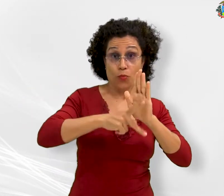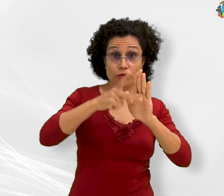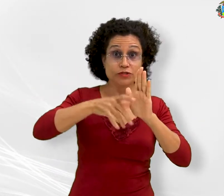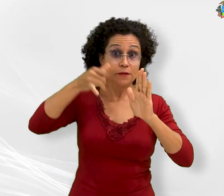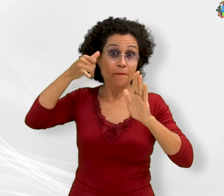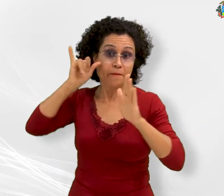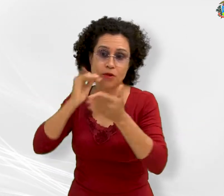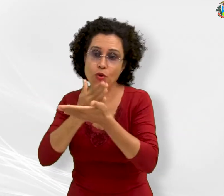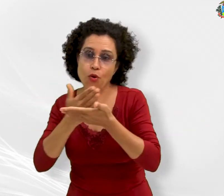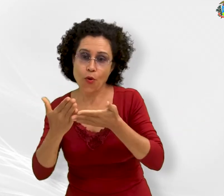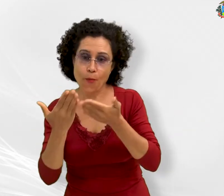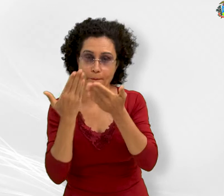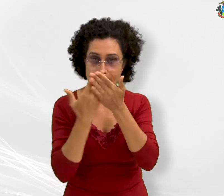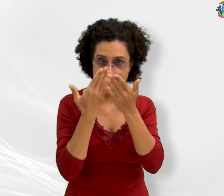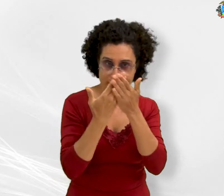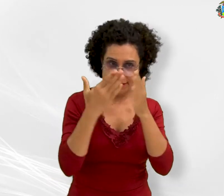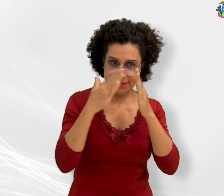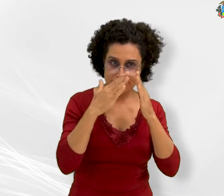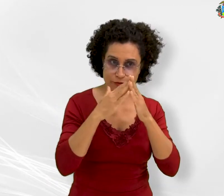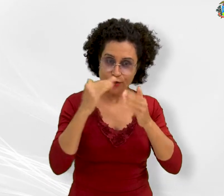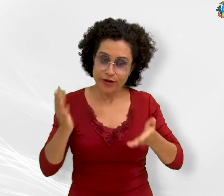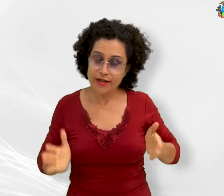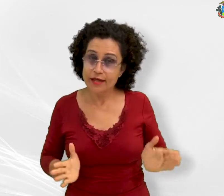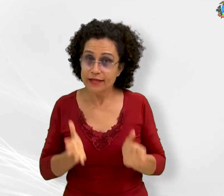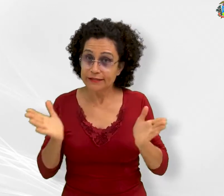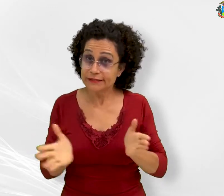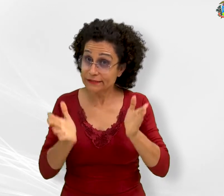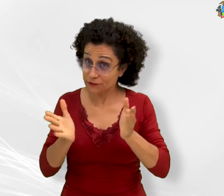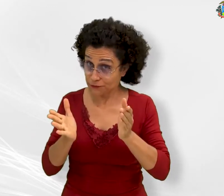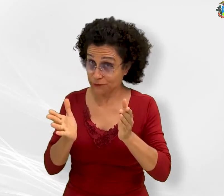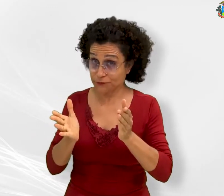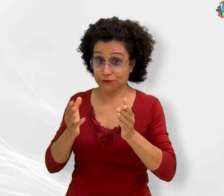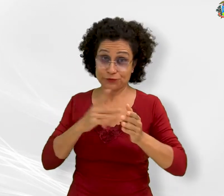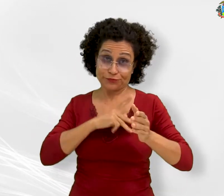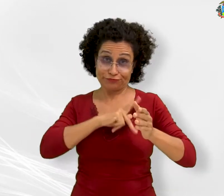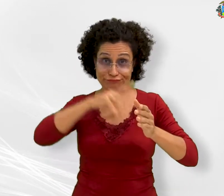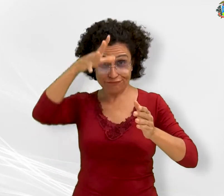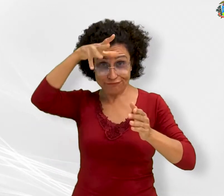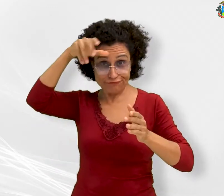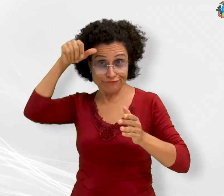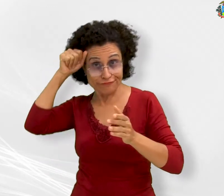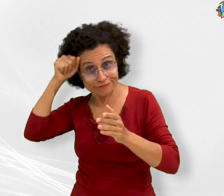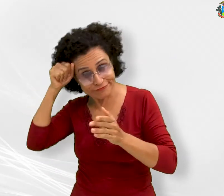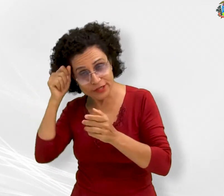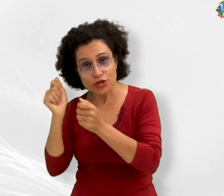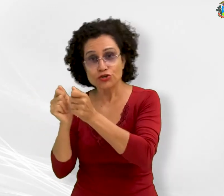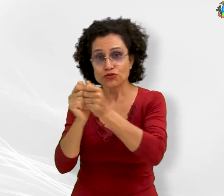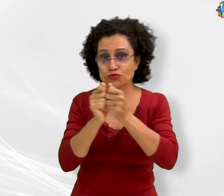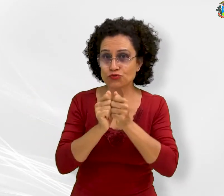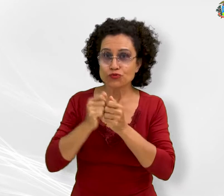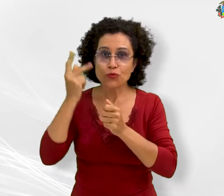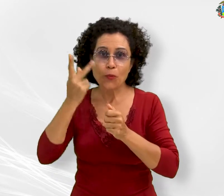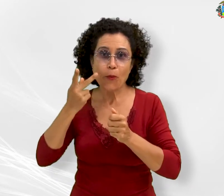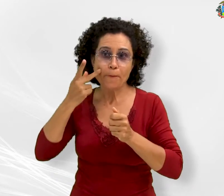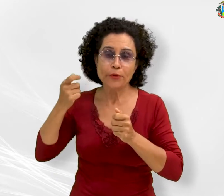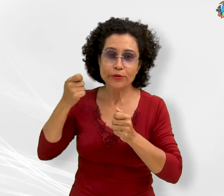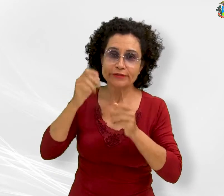Prevenção Começa na Escola, desenvolvido pelo Ministério Público do Estado de Mato Grosso, por meio da Procuradoria Especializada da